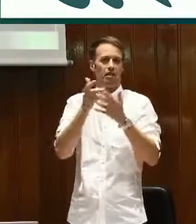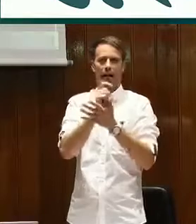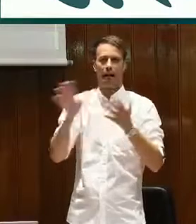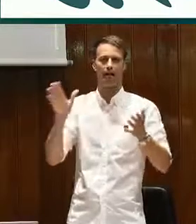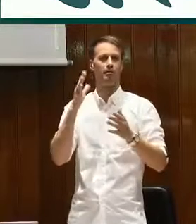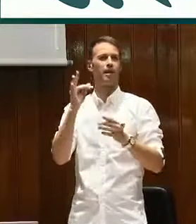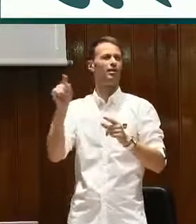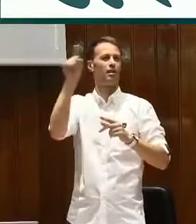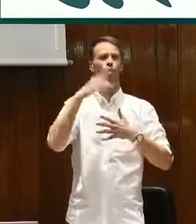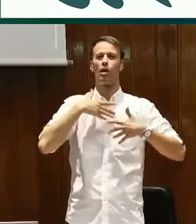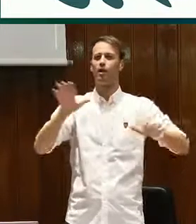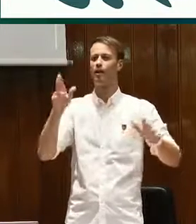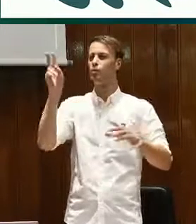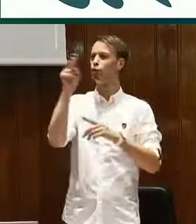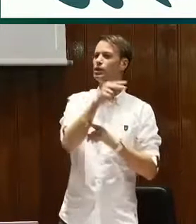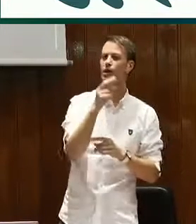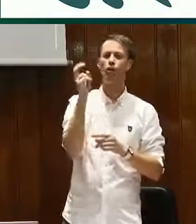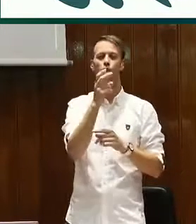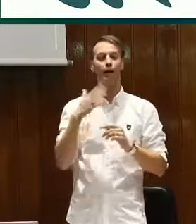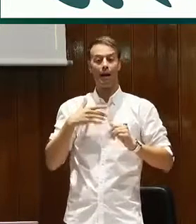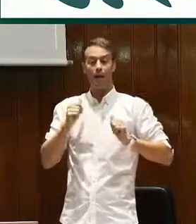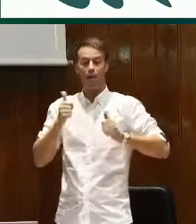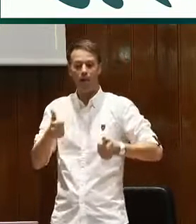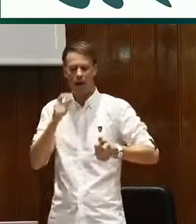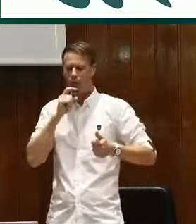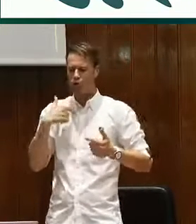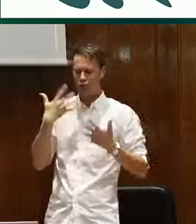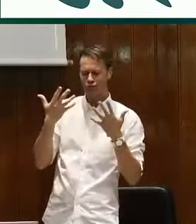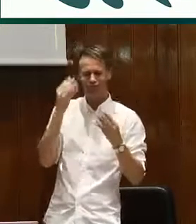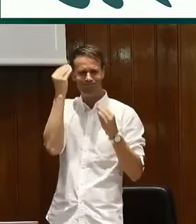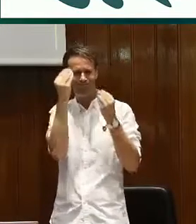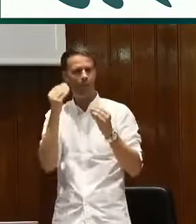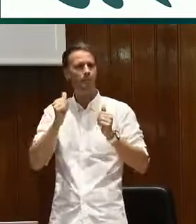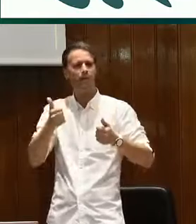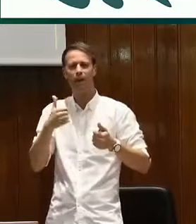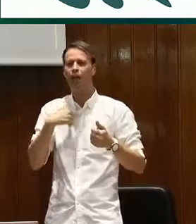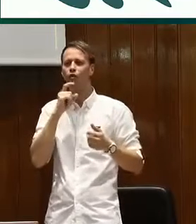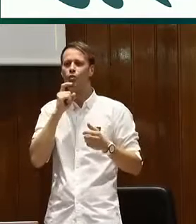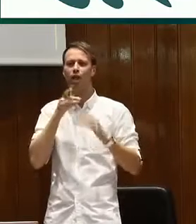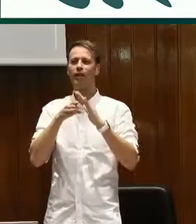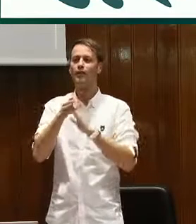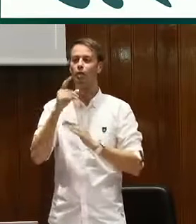Es una guía muy completa que además se puede descargar de forma gratuita en cualquier museo. Pueden hacerlo, vamos.